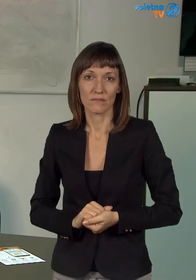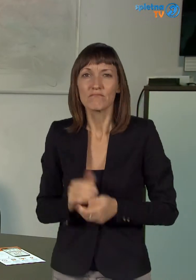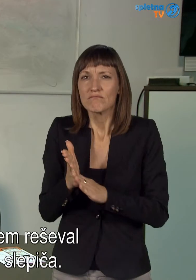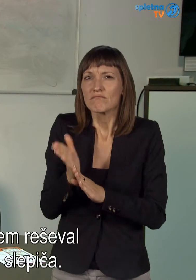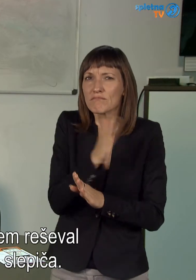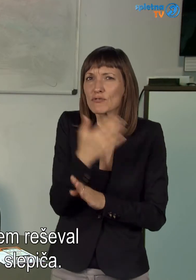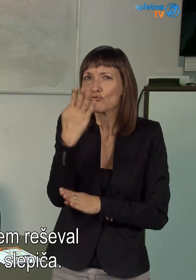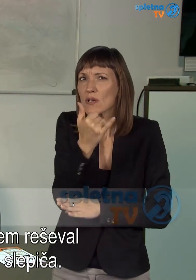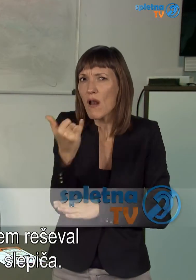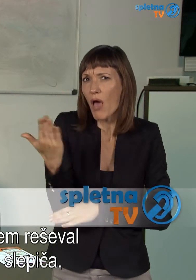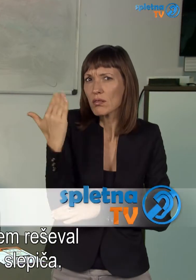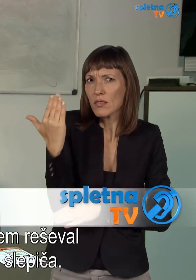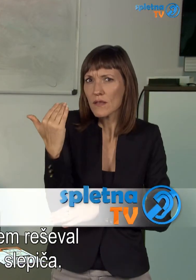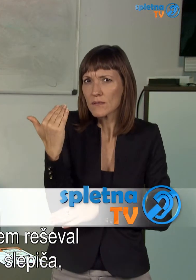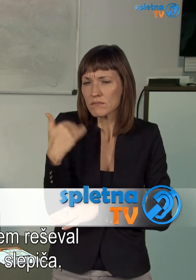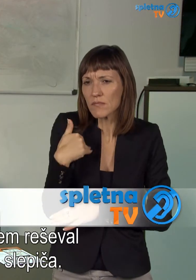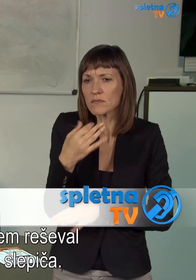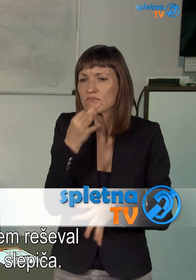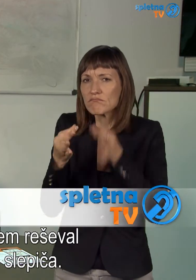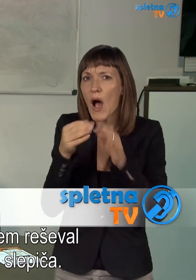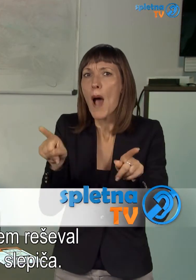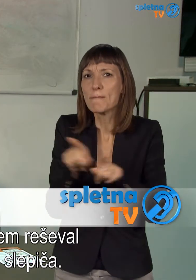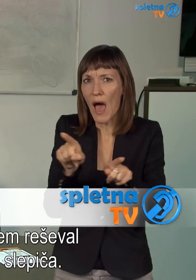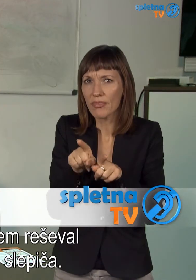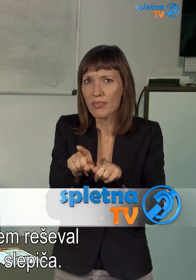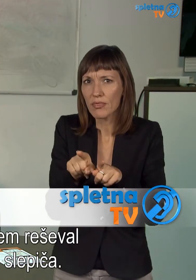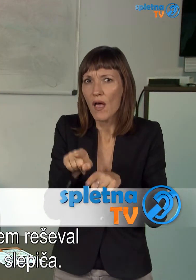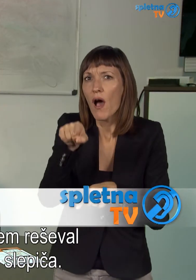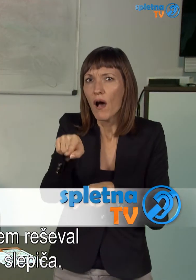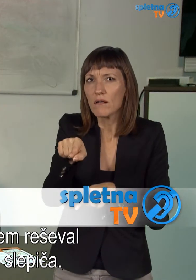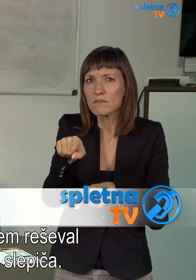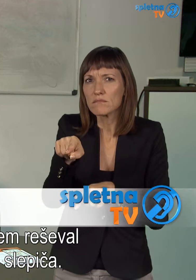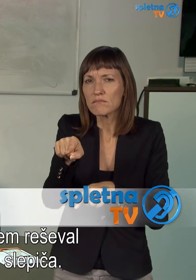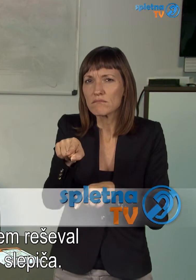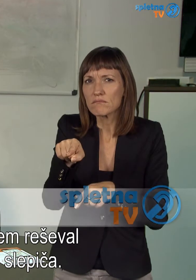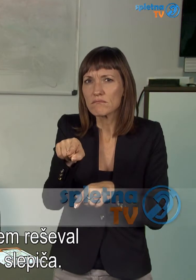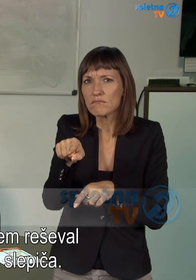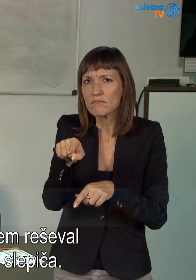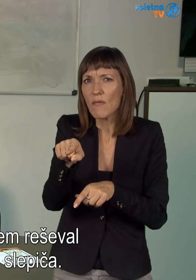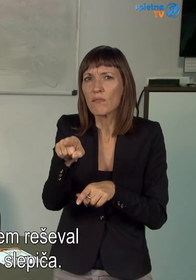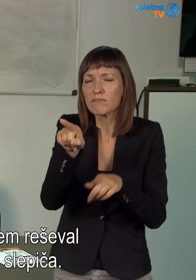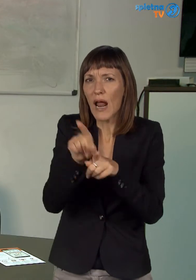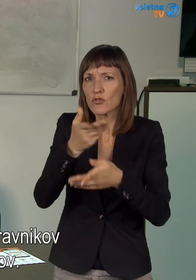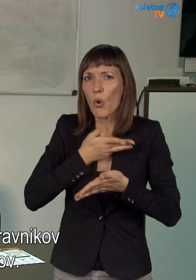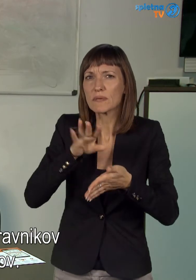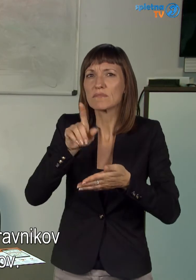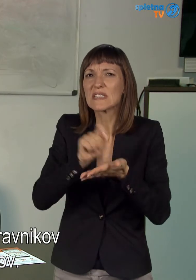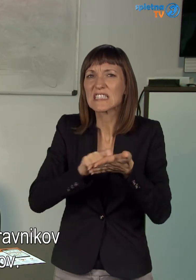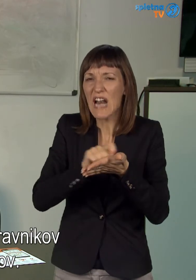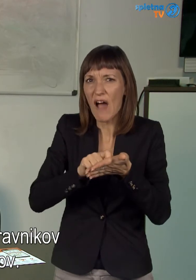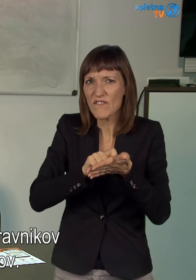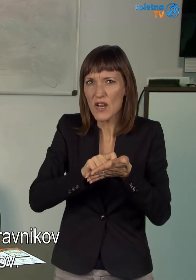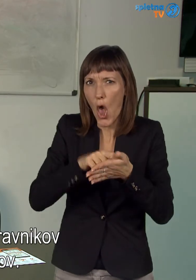Pred dobrimi štirimi leti sem raševal brata in imel operacijo slepiča, brad je dobu zdravila v